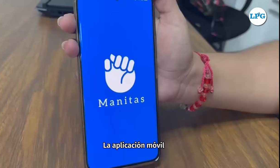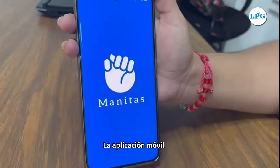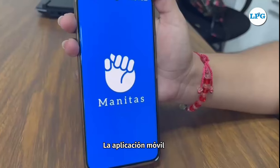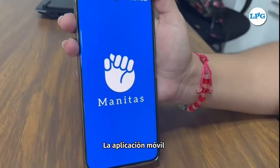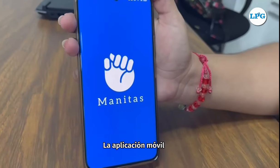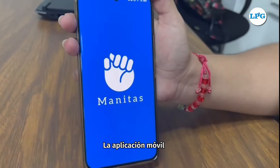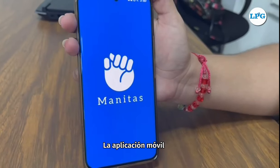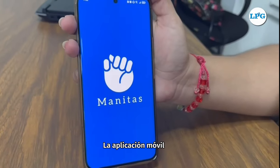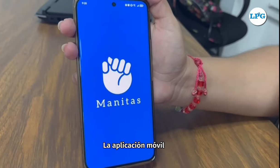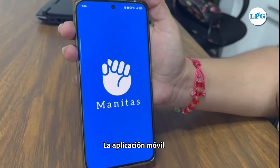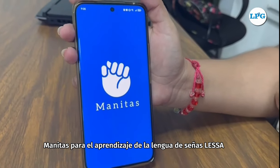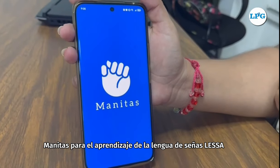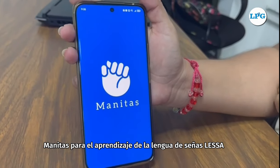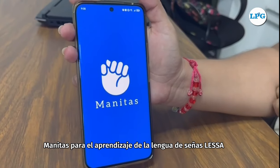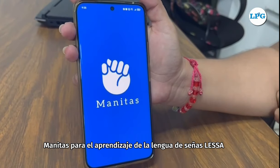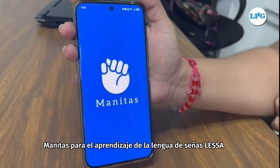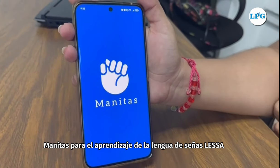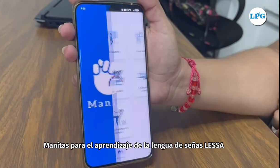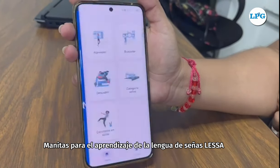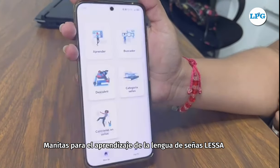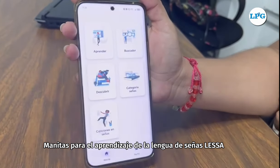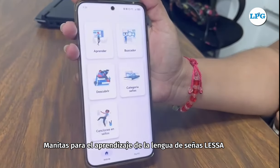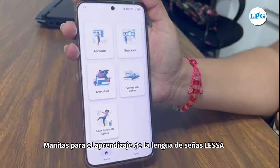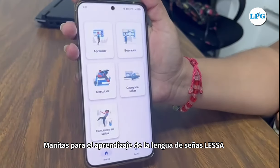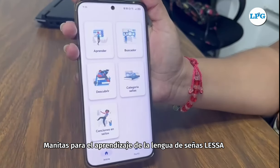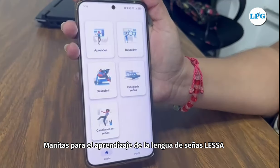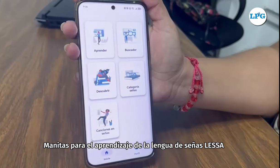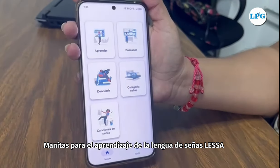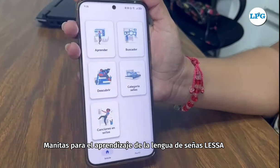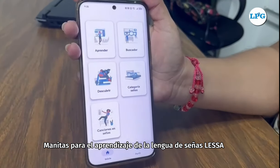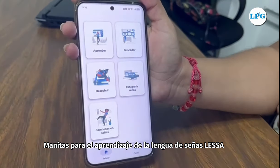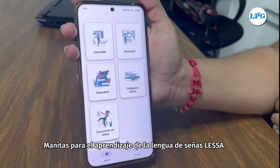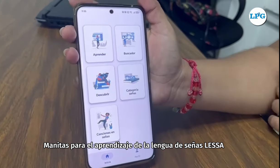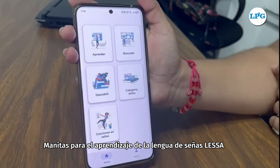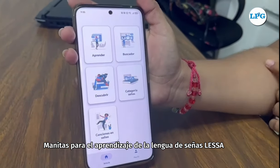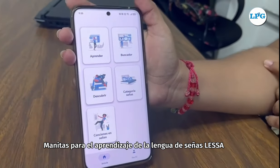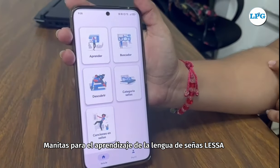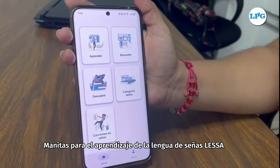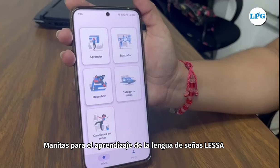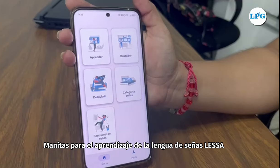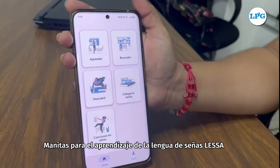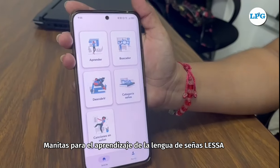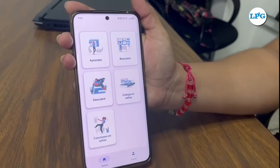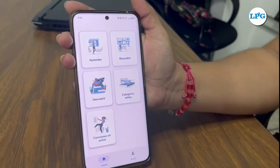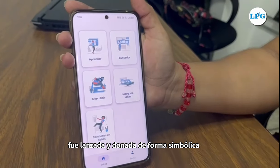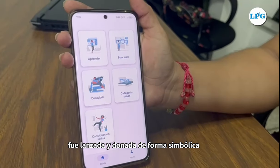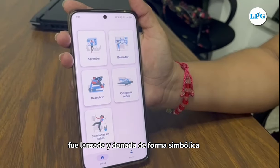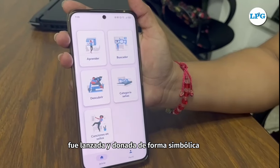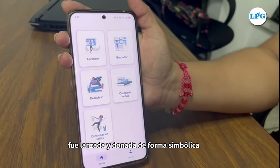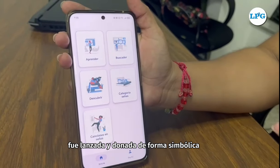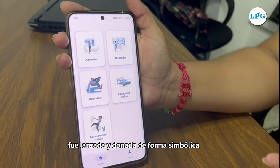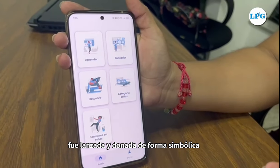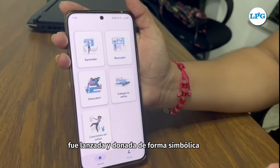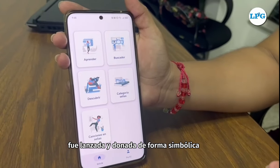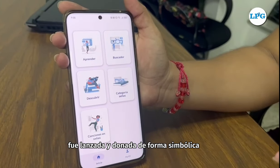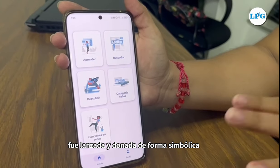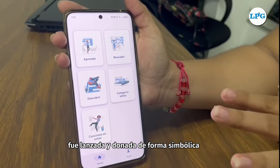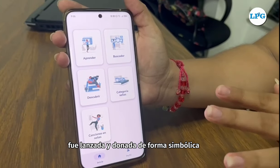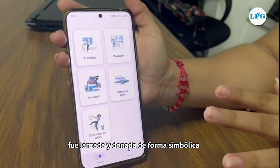La aplicación móvil Manitas para el aprendizaje de la lengua de señas LESA fue lanzada y donada de forma